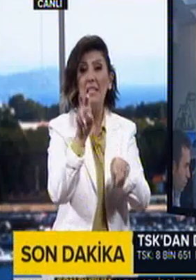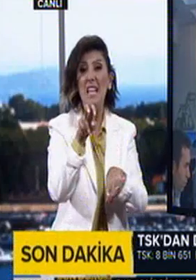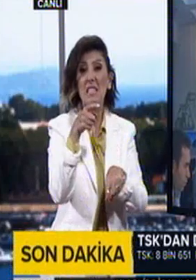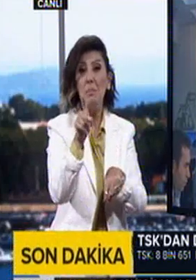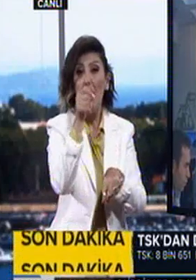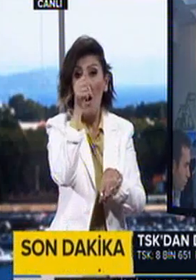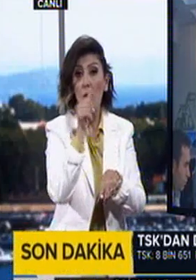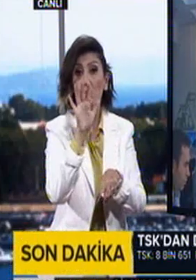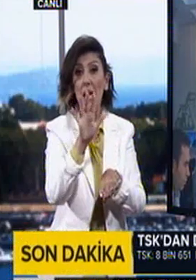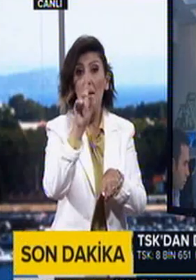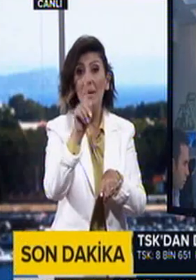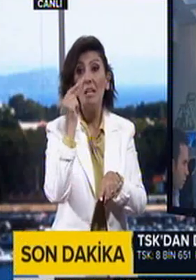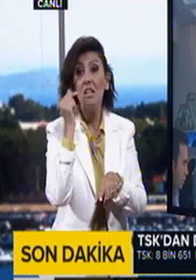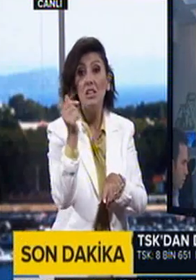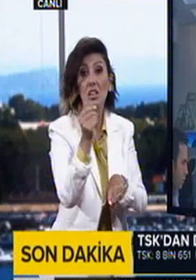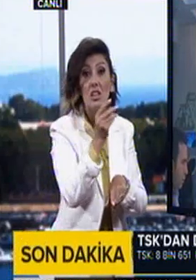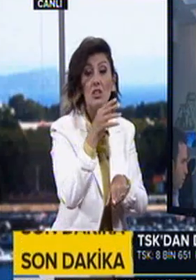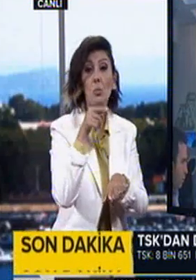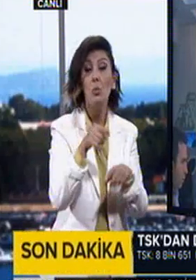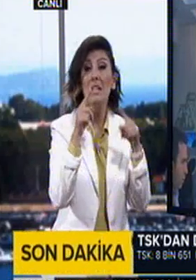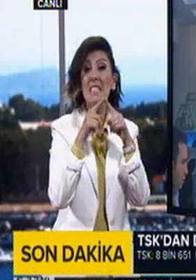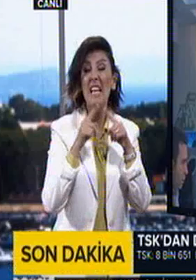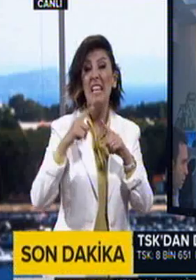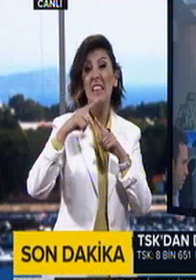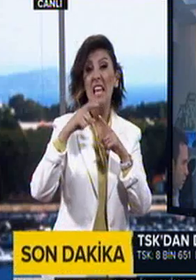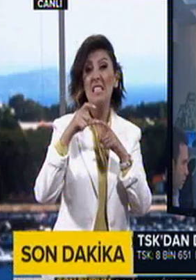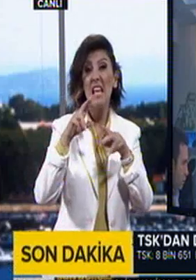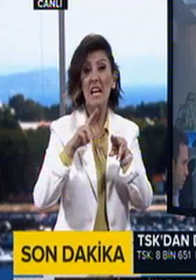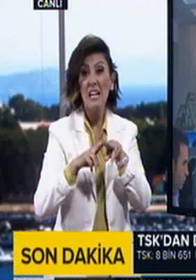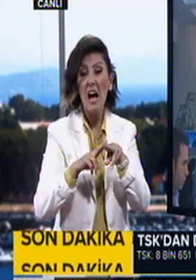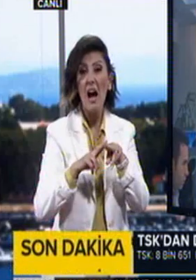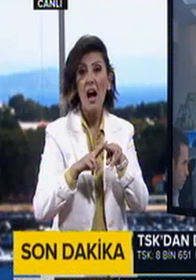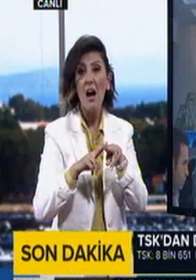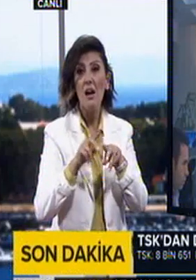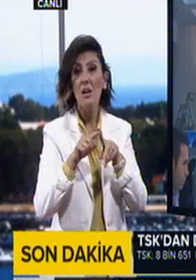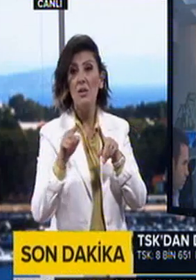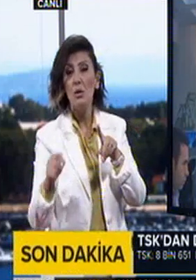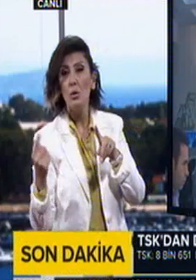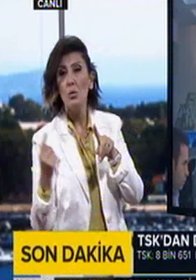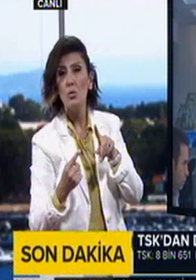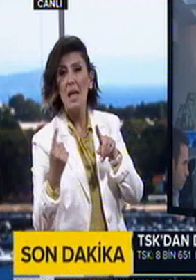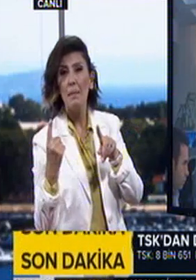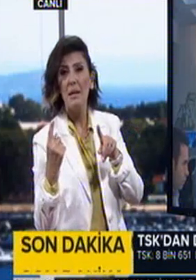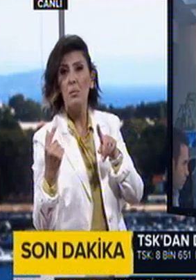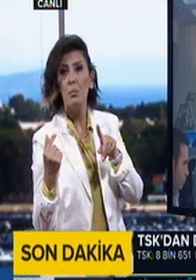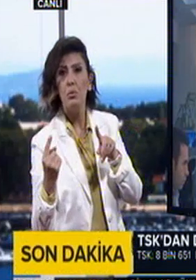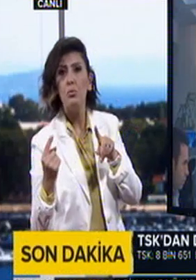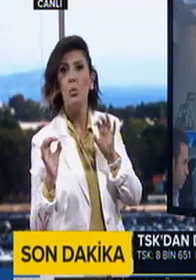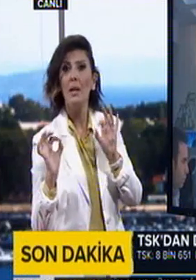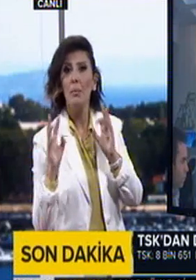.651 olduğu, bu sayının TSK personel mevcudunun %1.5'una tekabül ettiği